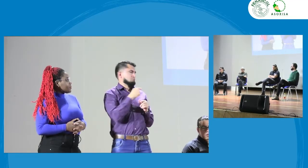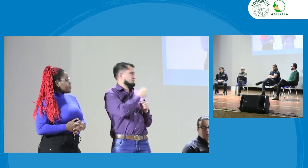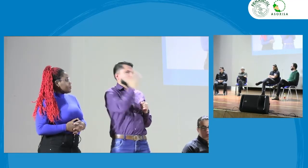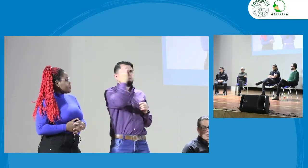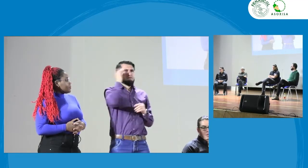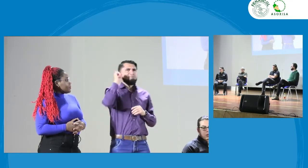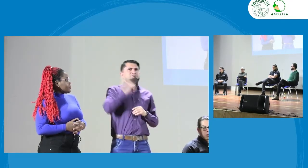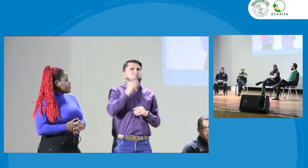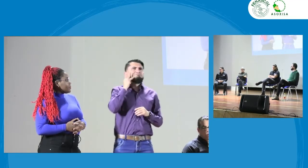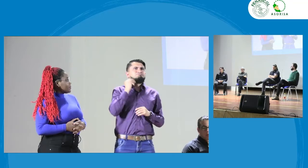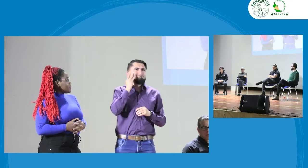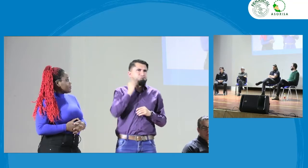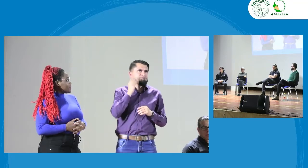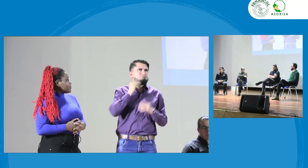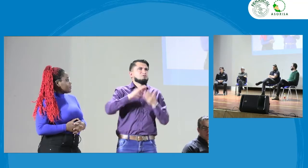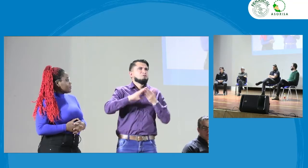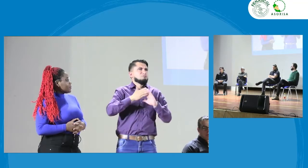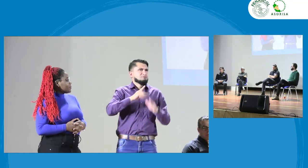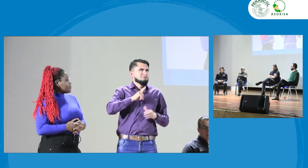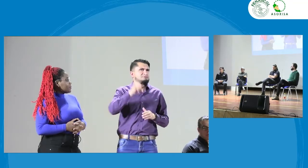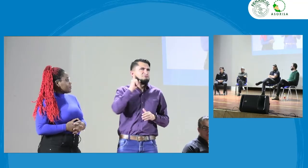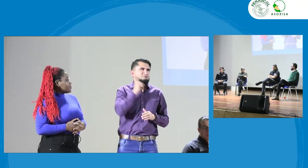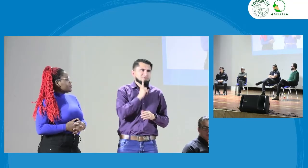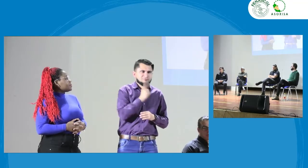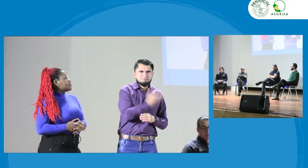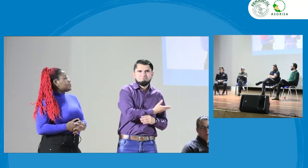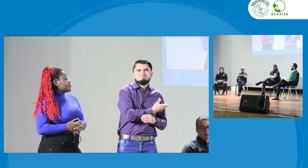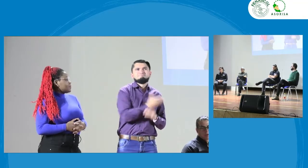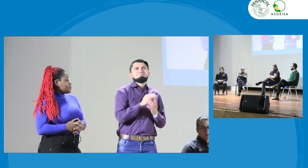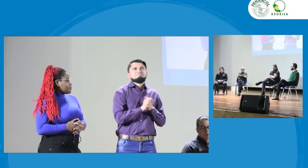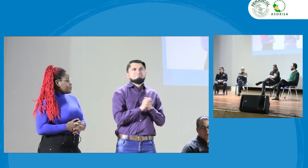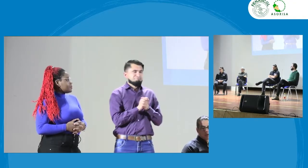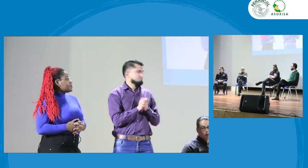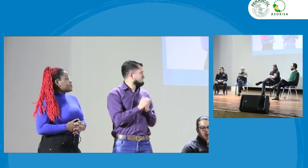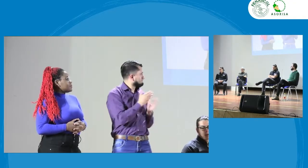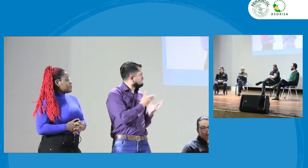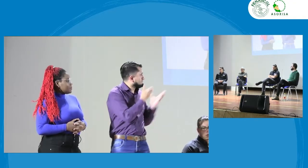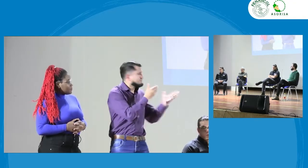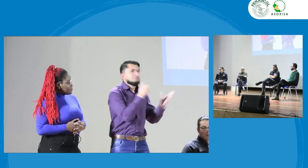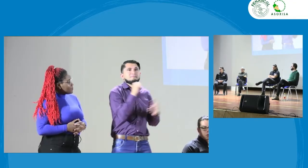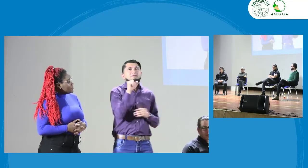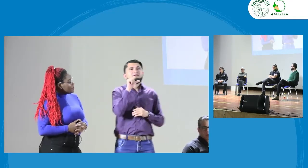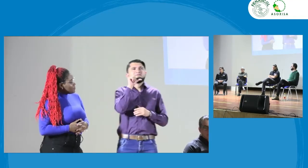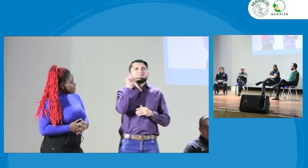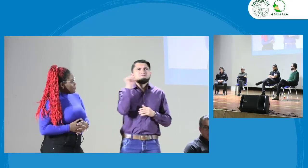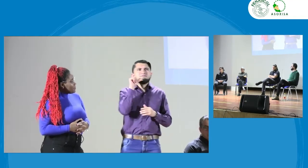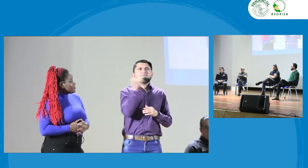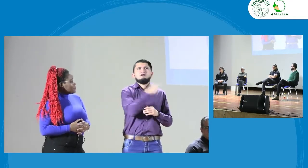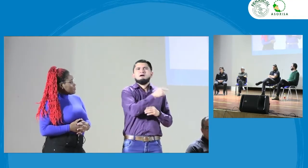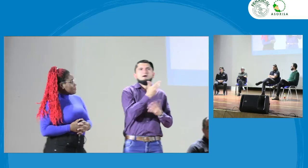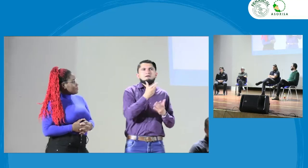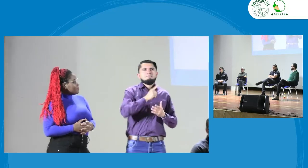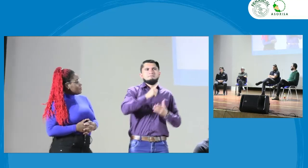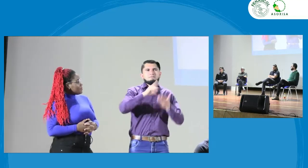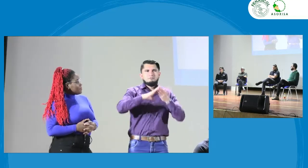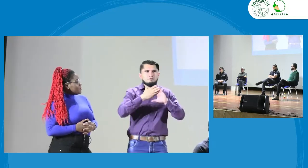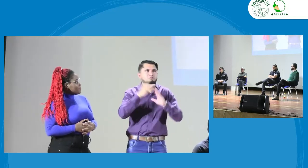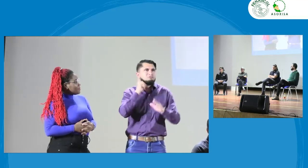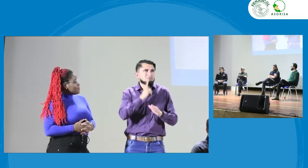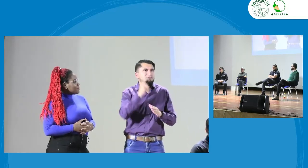Es una persona sorda con amplia experiencia en la comunidad, es una líder sorda de la comunidad. Está